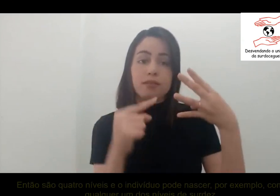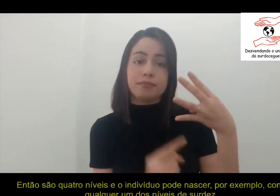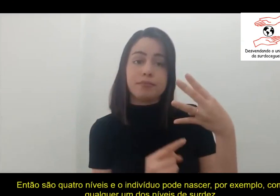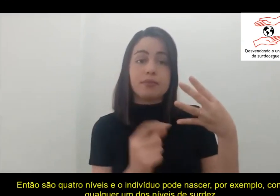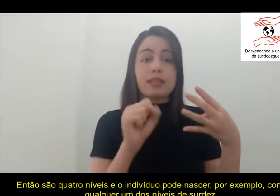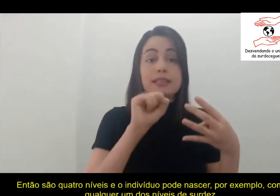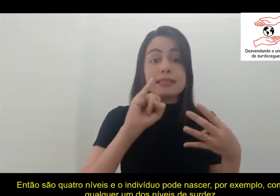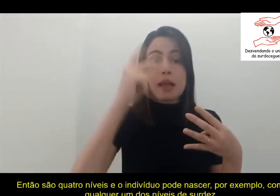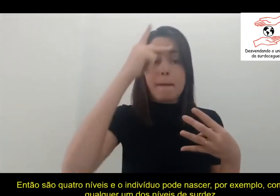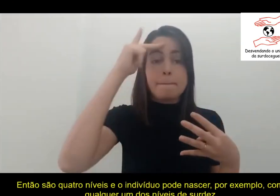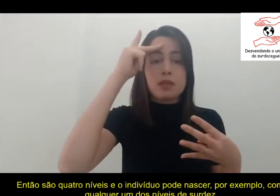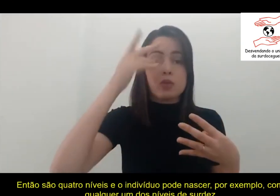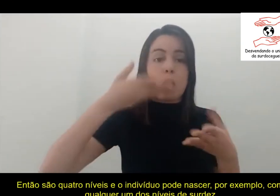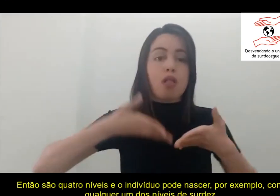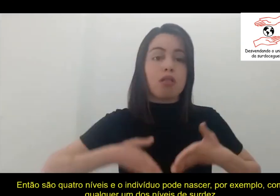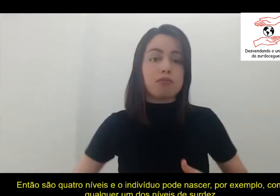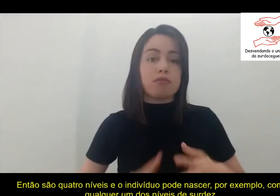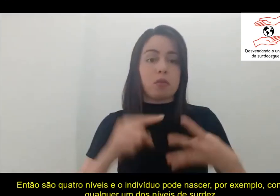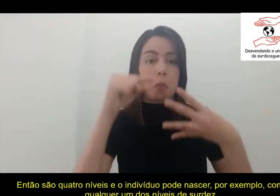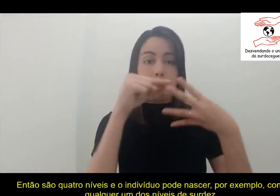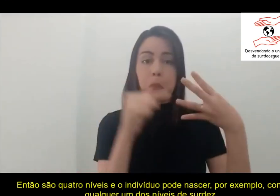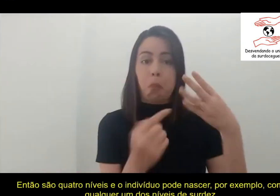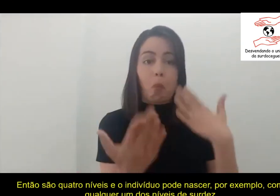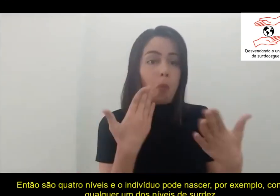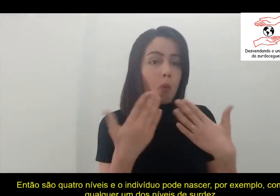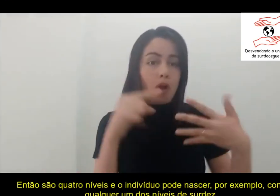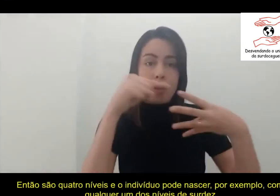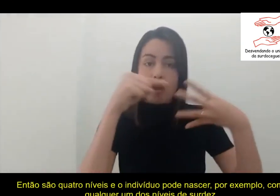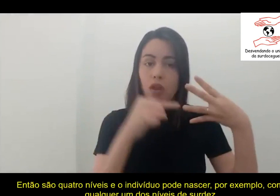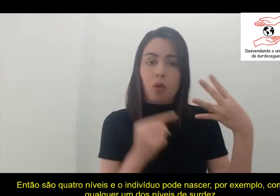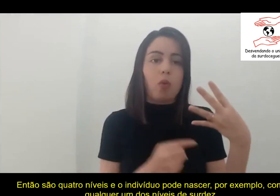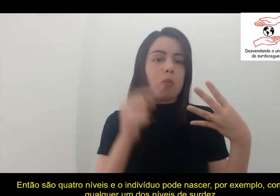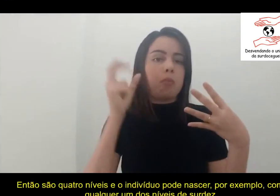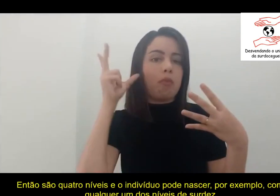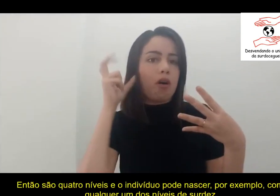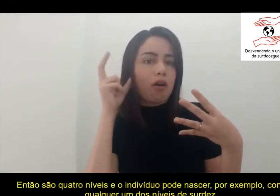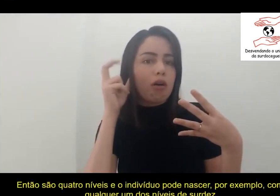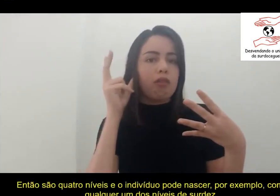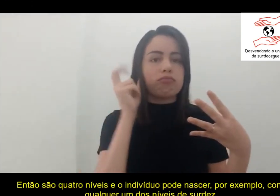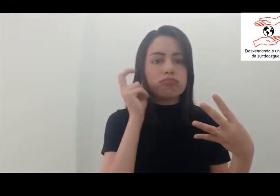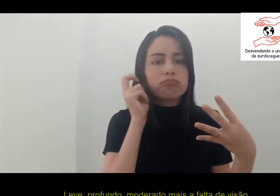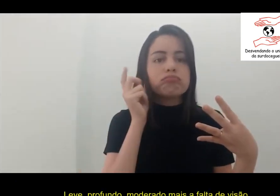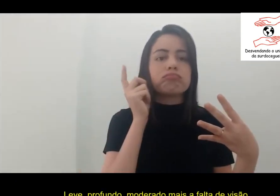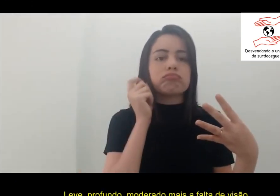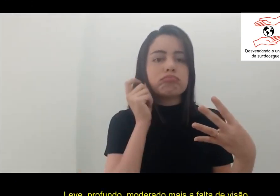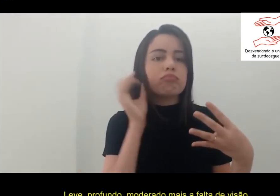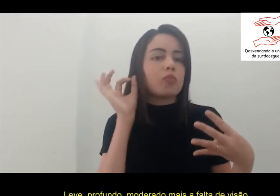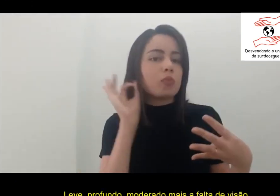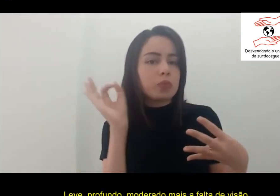Então, são quatro níveis. O indivíduo pode nascer, por exemplo, com qualquer um dos níveis de surdez. Leve,